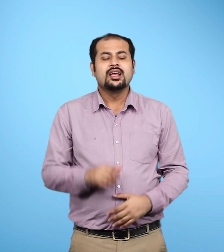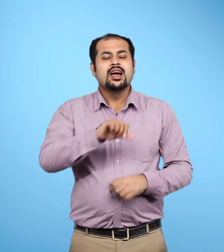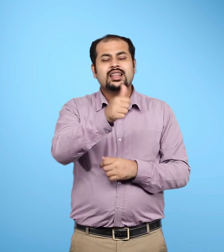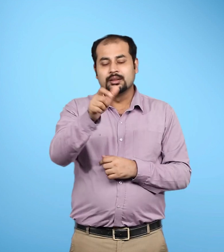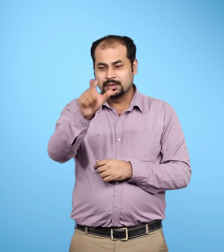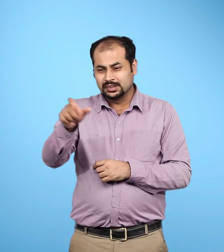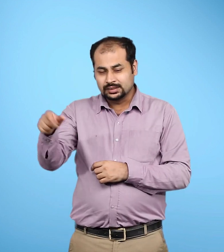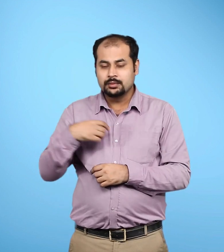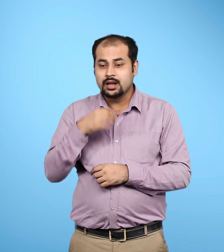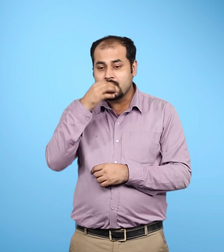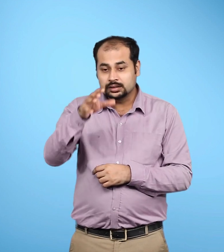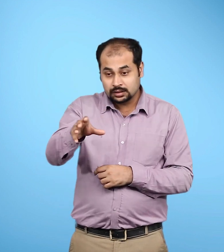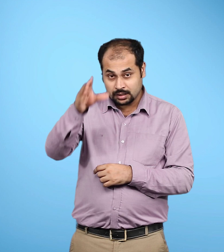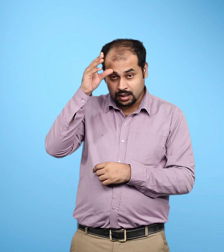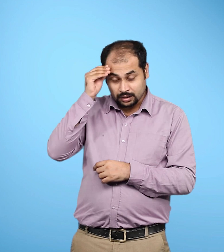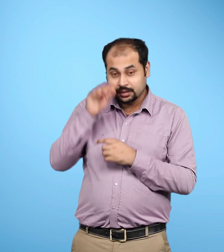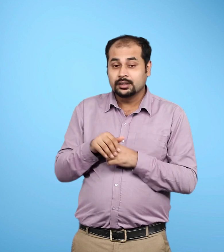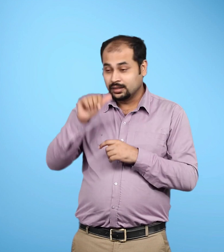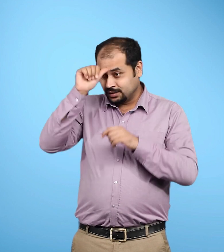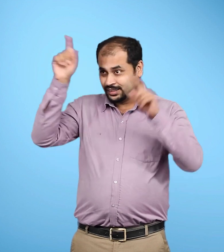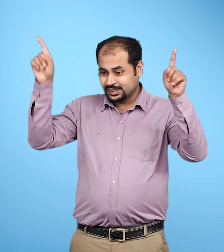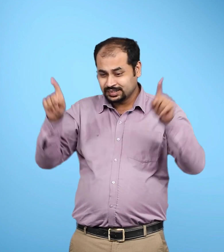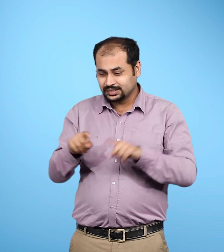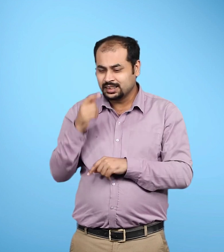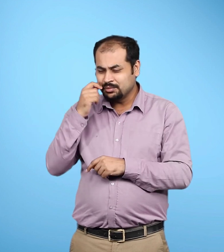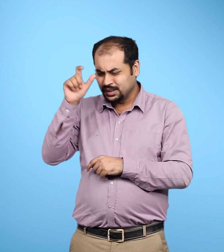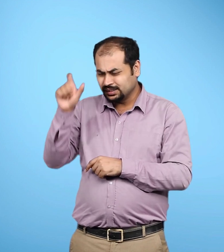मालूम करो कि क्या कोई भारतिय चंद्रमा पर गया है